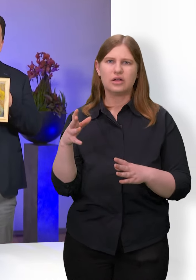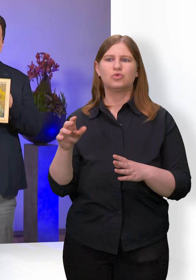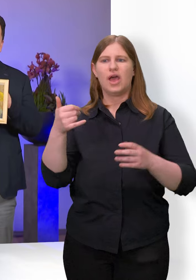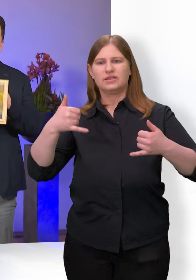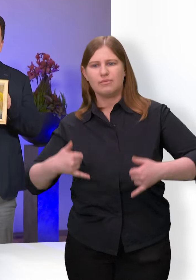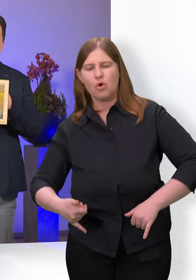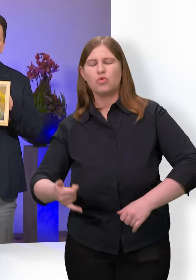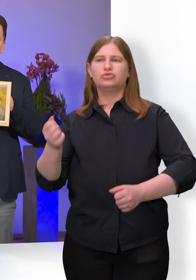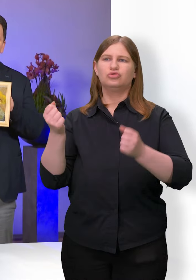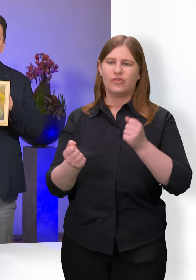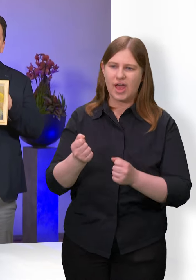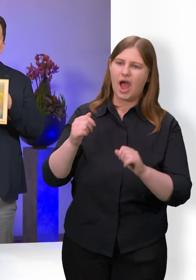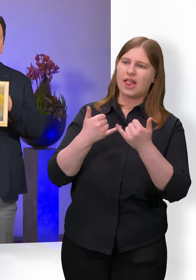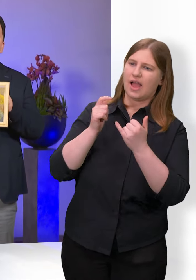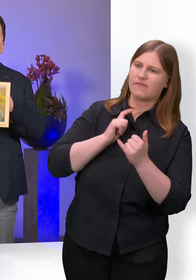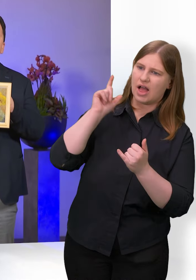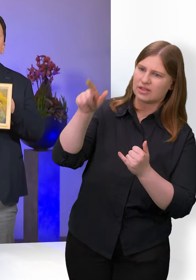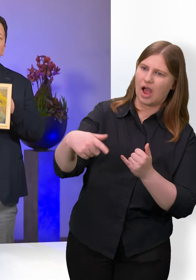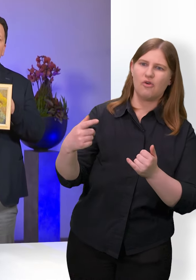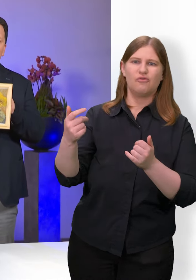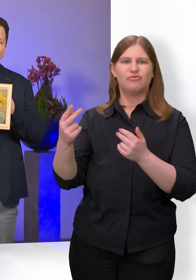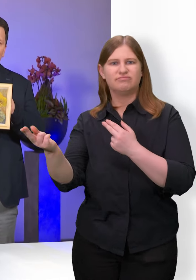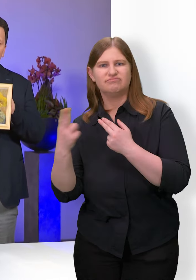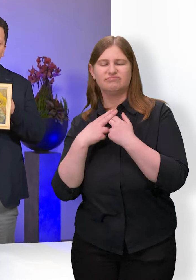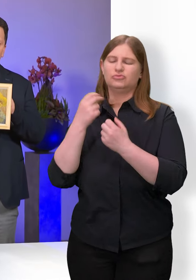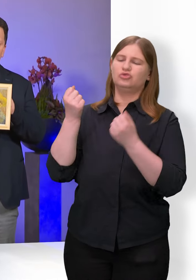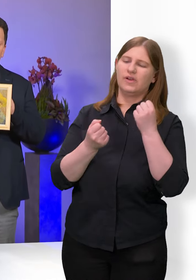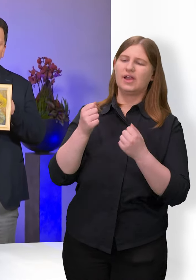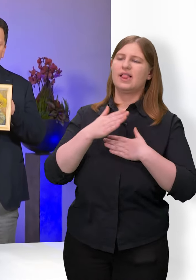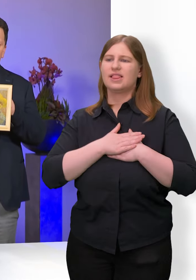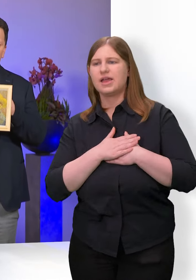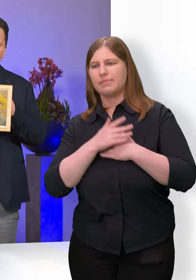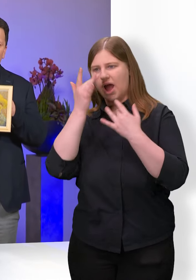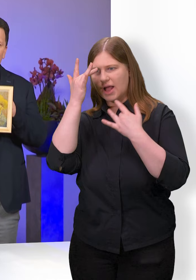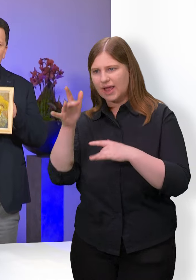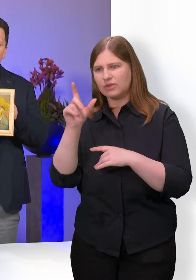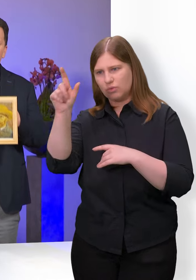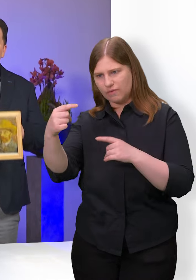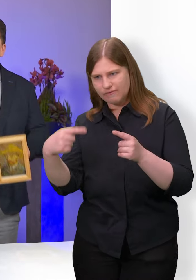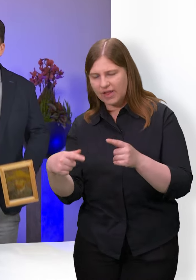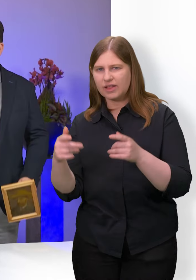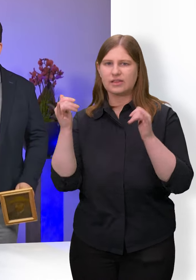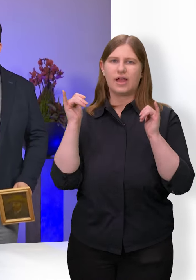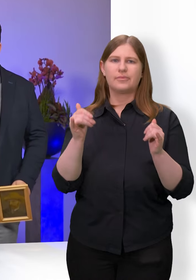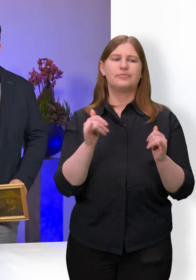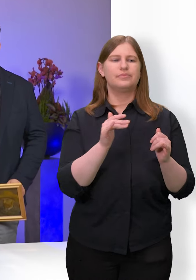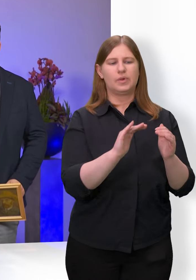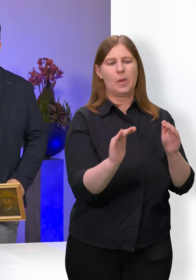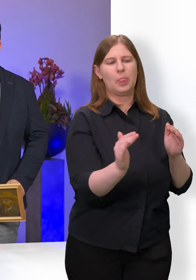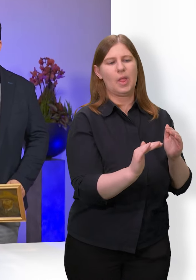Eltern gerecht zu werden und es ihm an Liebe und Anerkennung fehlte. Sein kleiner Bruder Theo